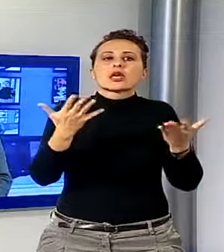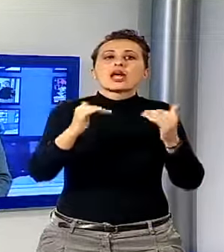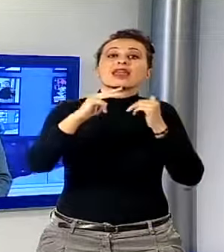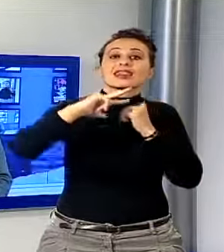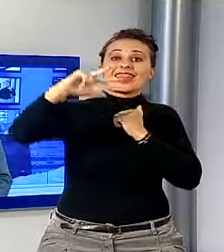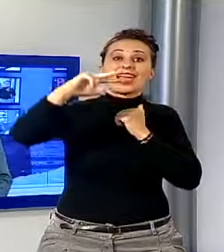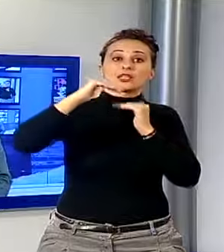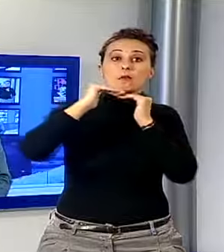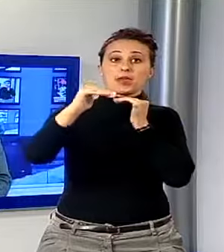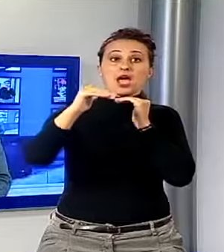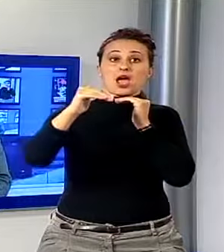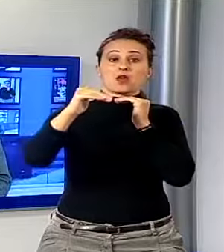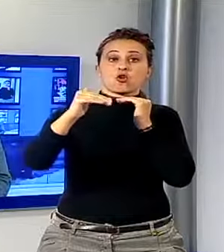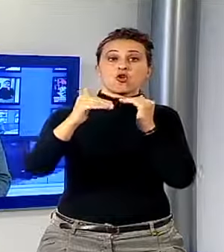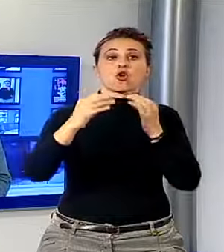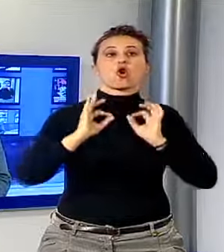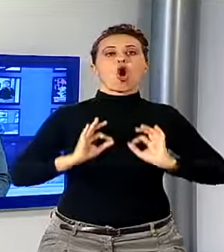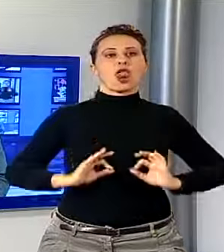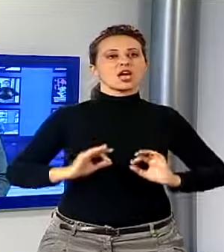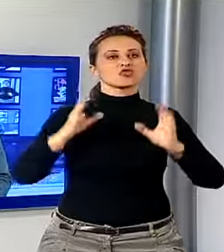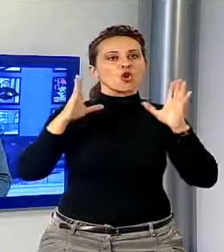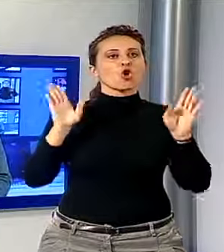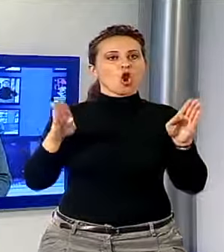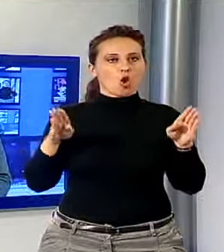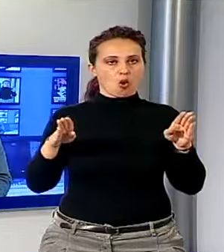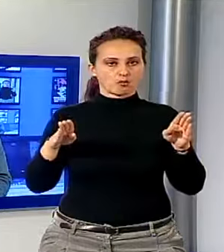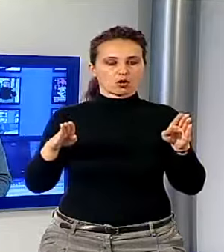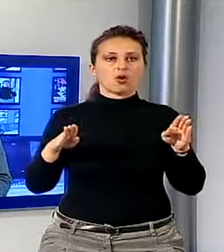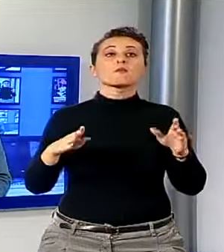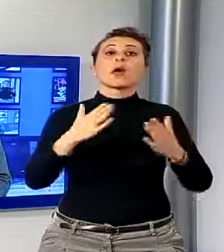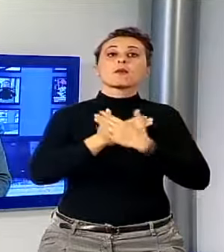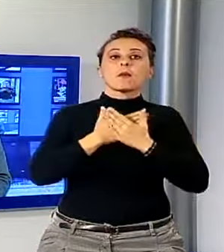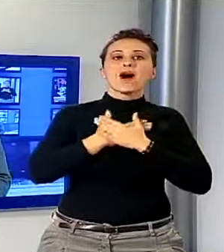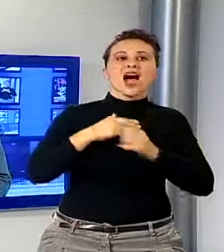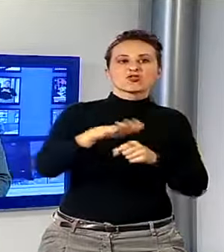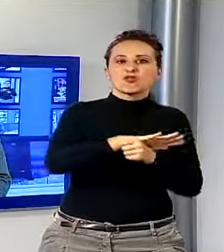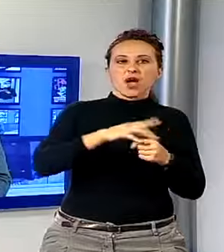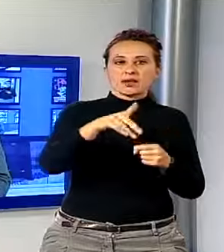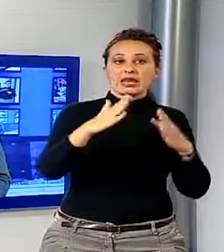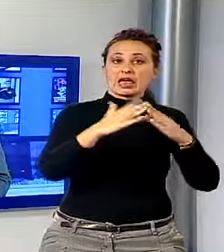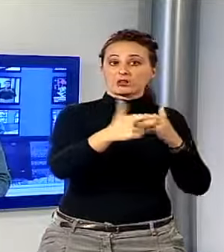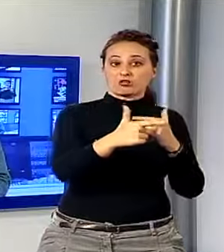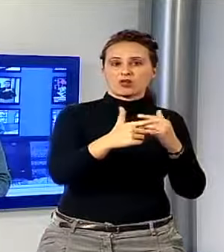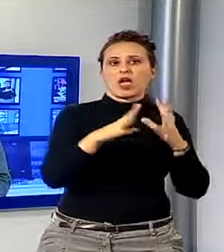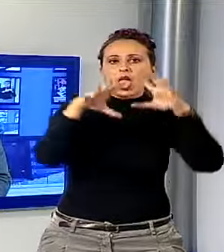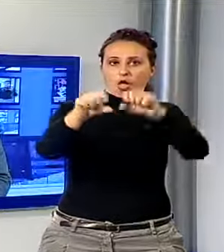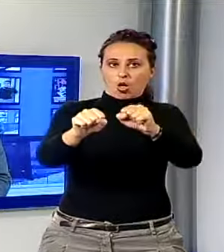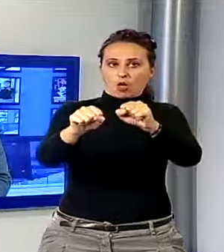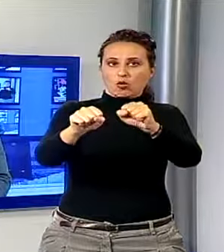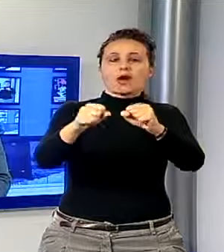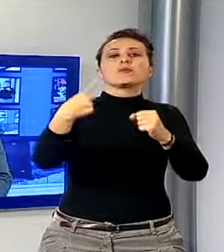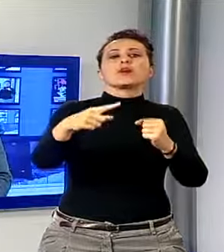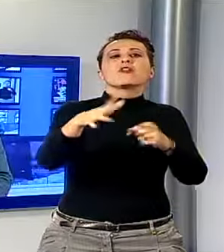maggio era occupato da famiglie senza casa. Le famiglie hanno trovato sistemazione in alloggi privati per un anno.